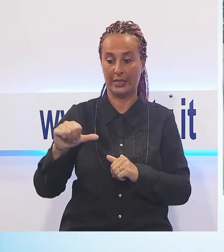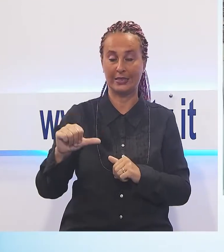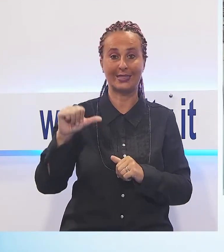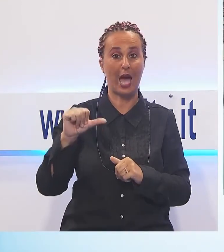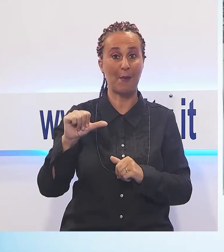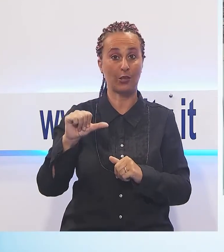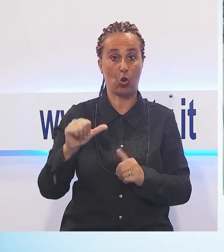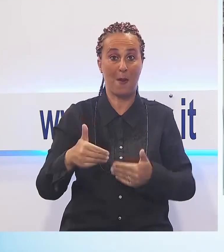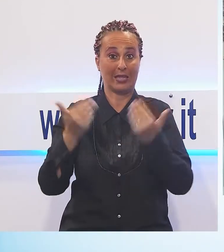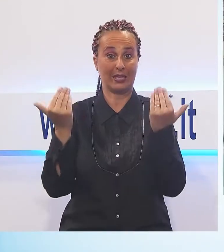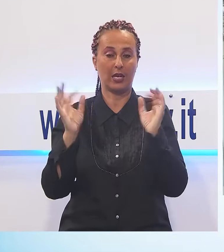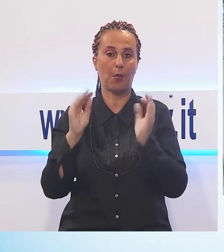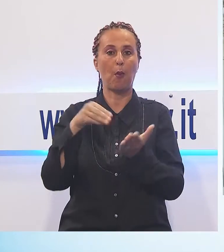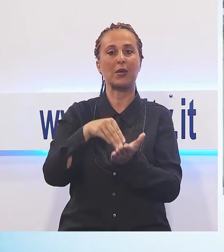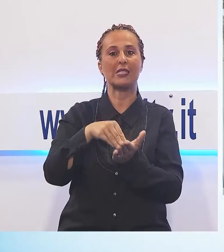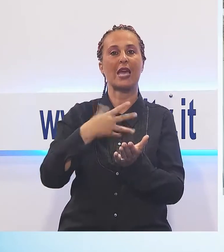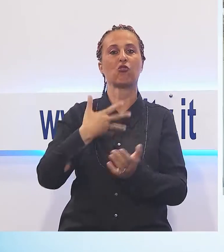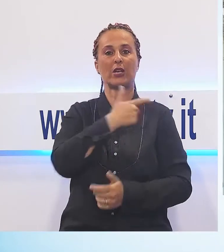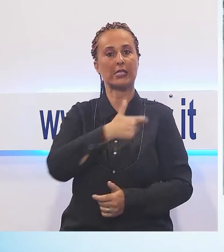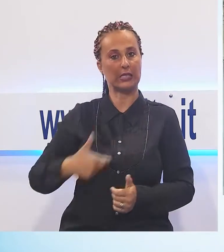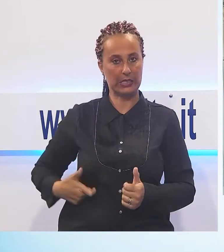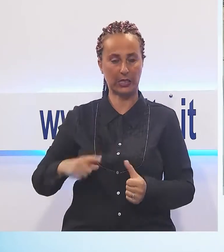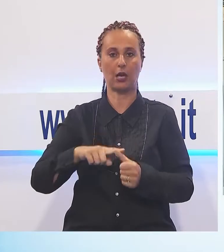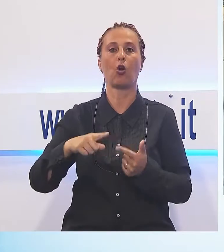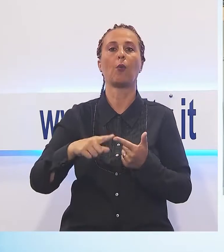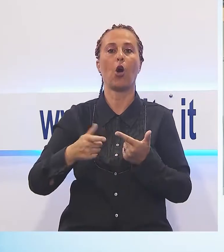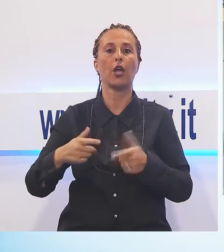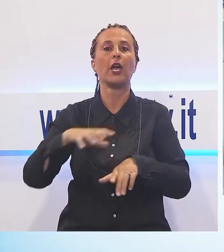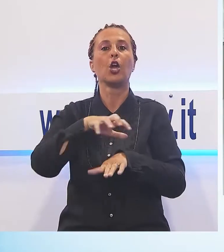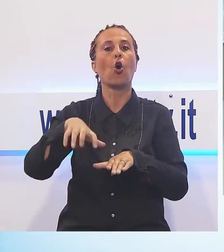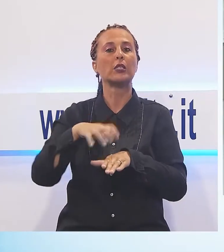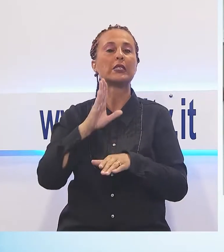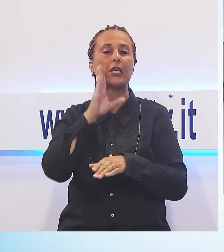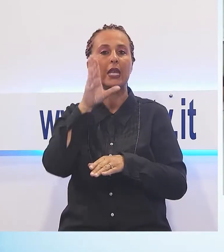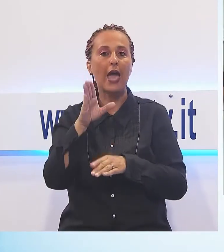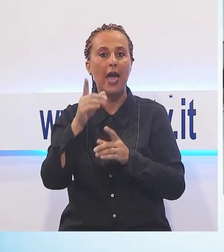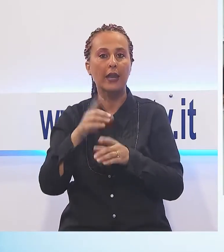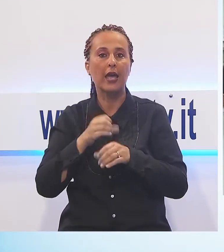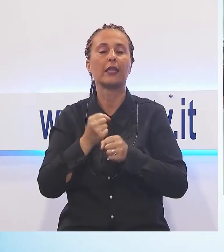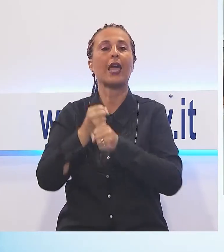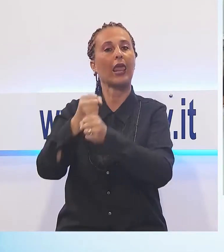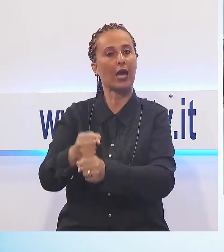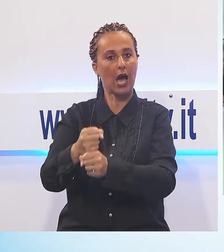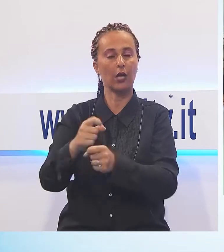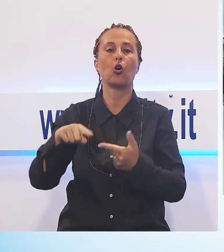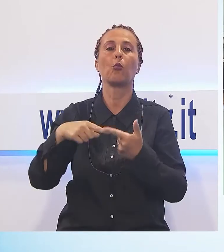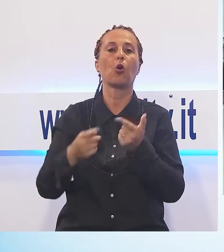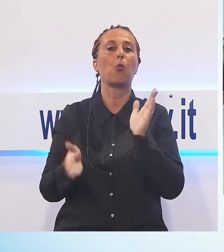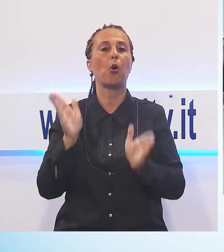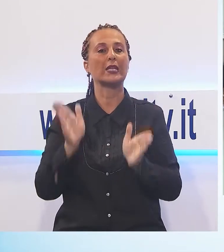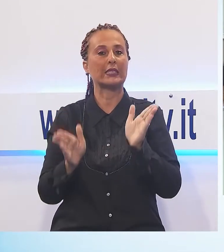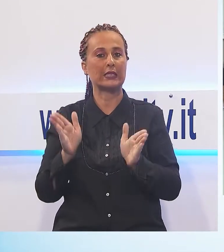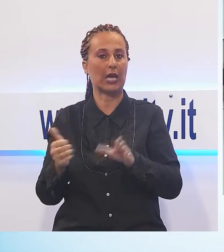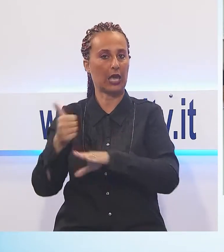alla presenza del sindaco Leonardo Fornaciari, del consigliere delegato all'innovazione Davide del Prete e del comandante della PM, Leonardo Bandettini.